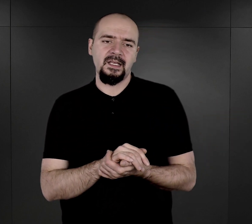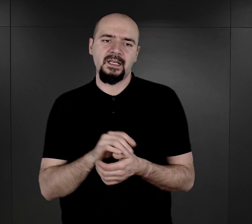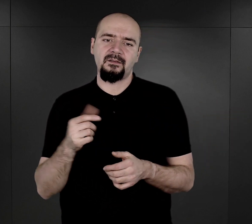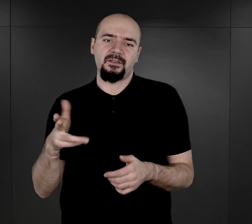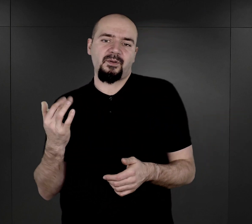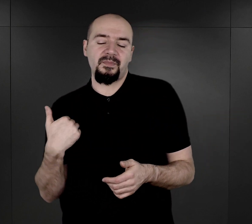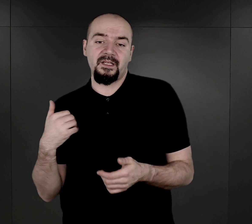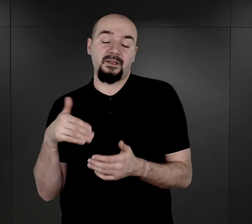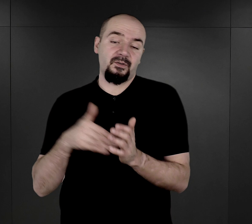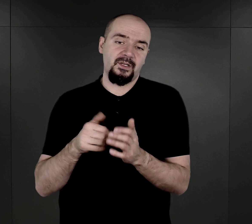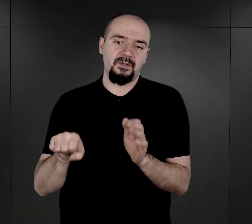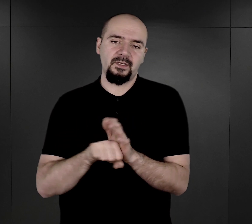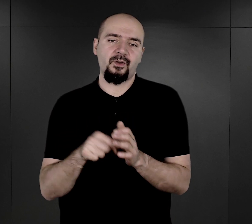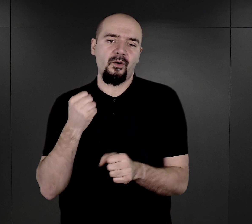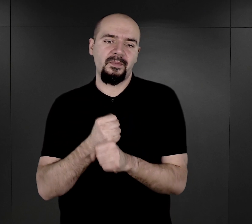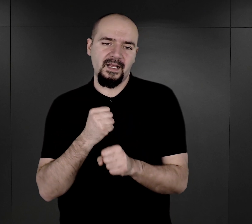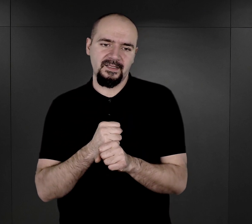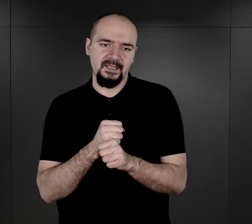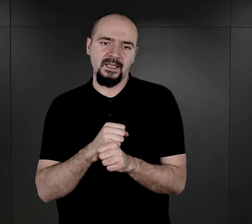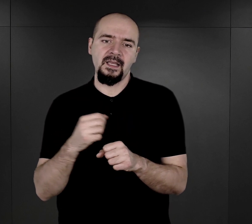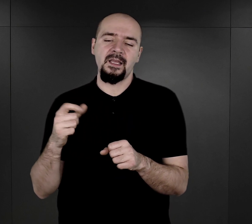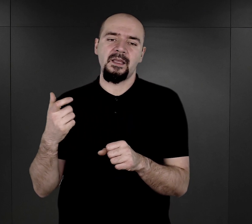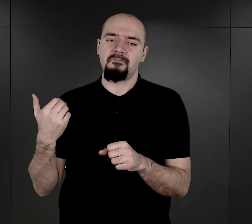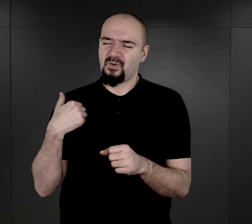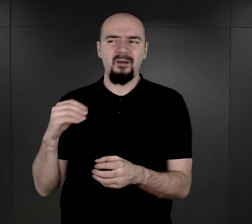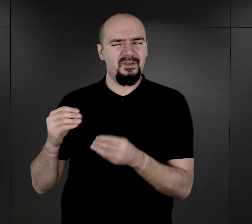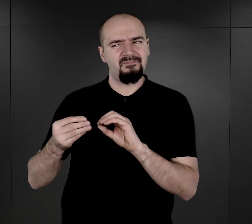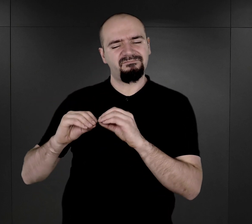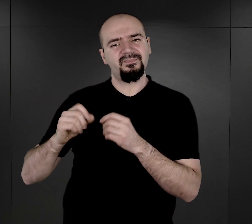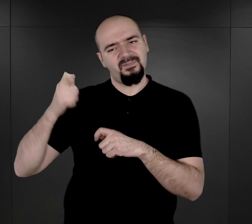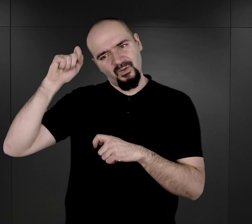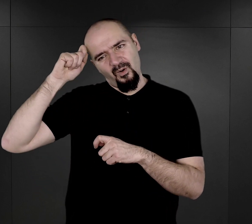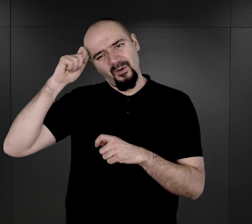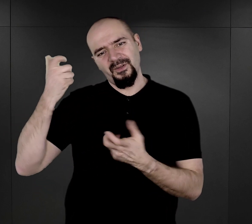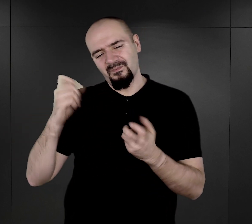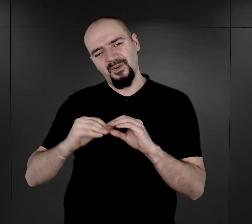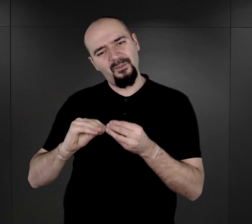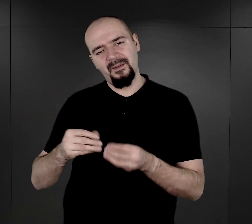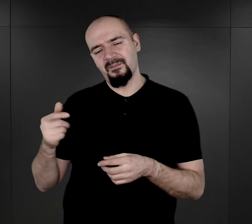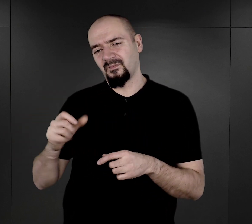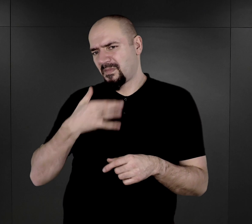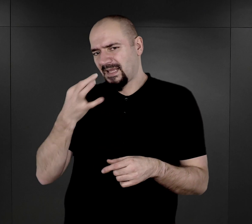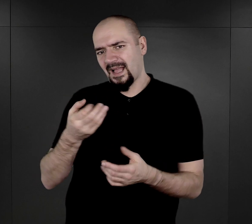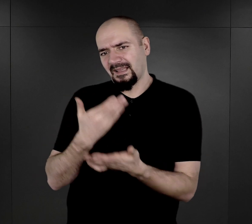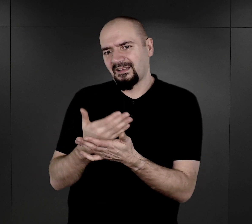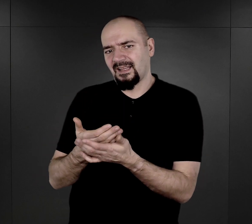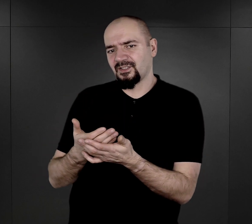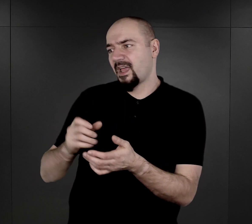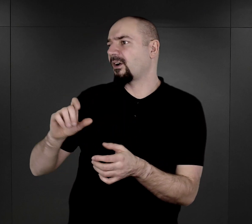byli potrzebni do pracy, byłaby dosyć kłopotliwa. Powstające pytania, dlaczego ta